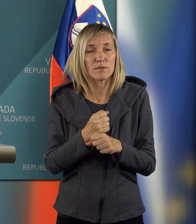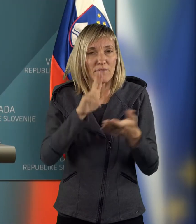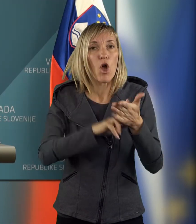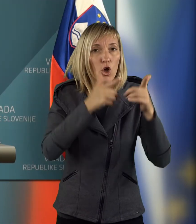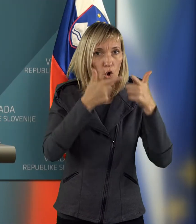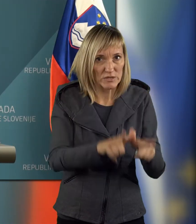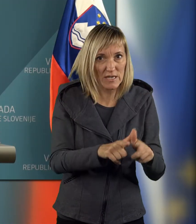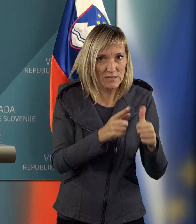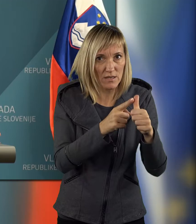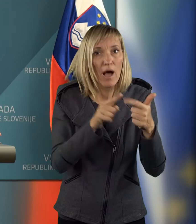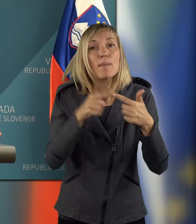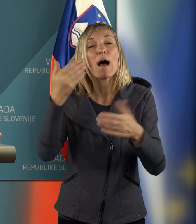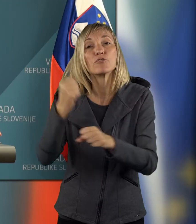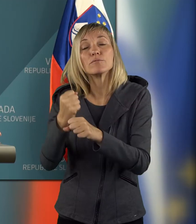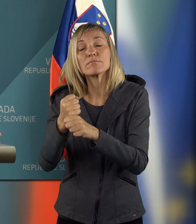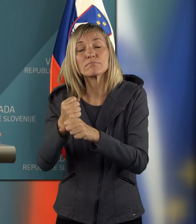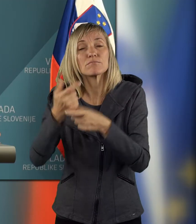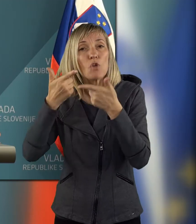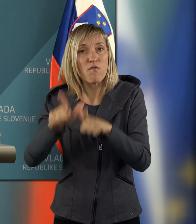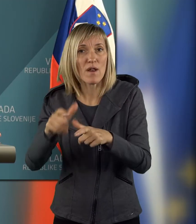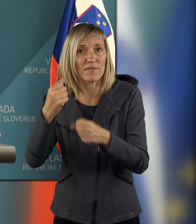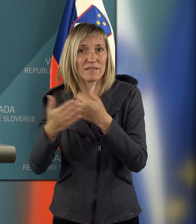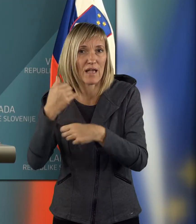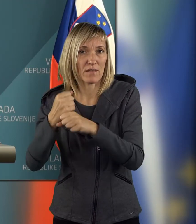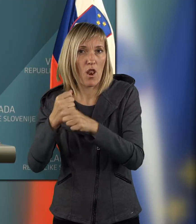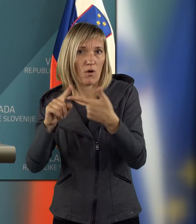koncesije tudi ustrezno dovoljenje za delo, a ne?